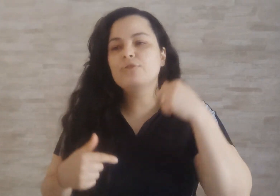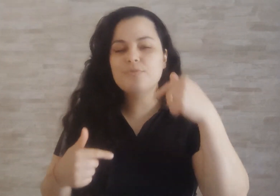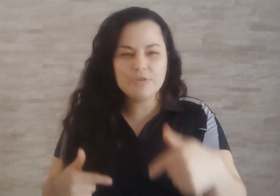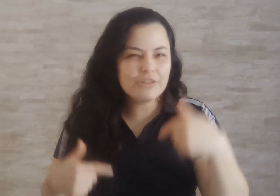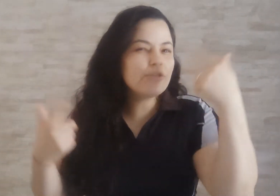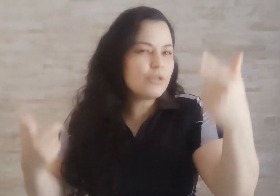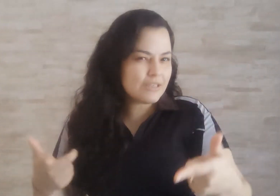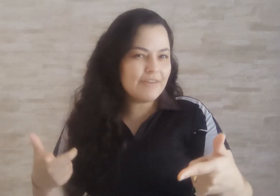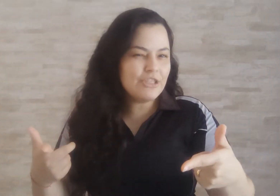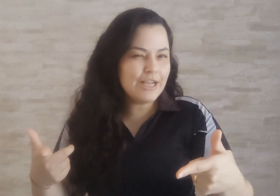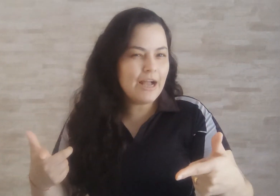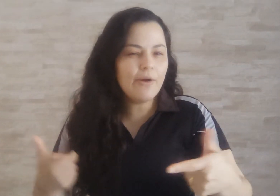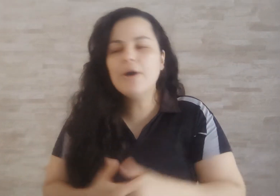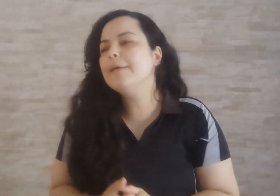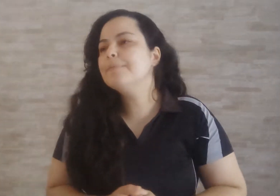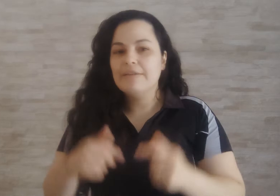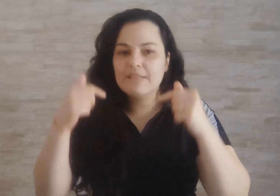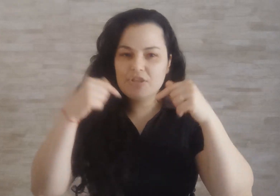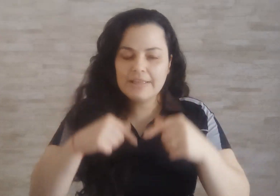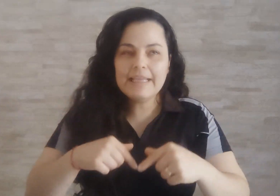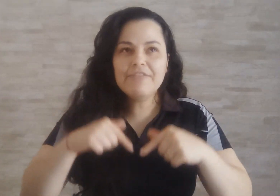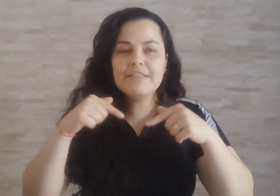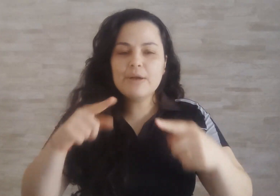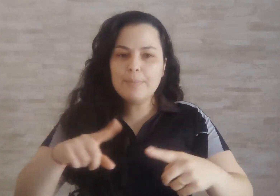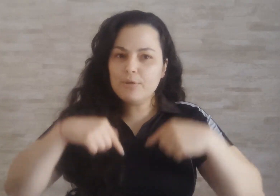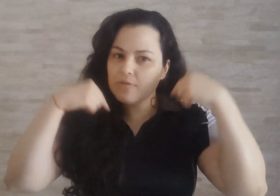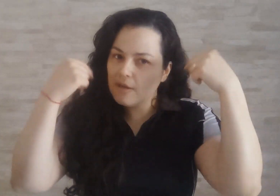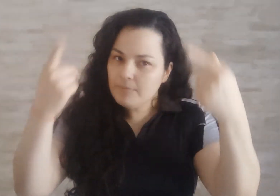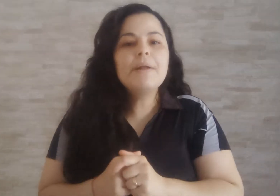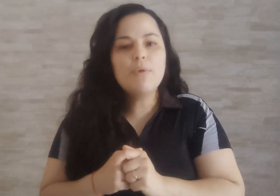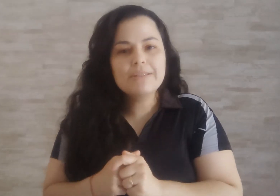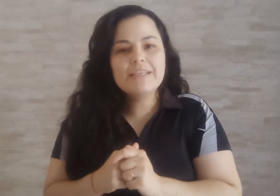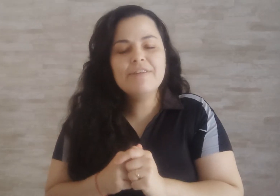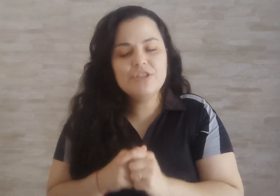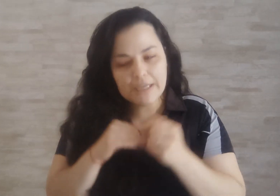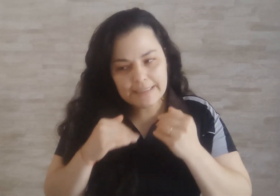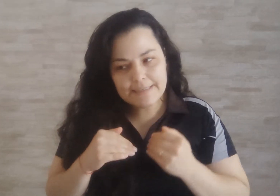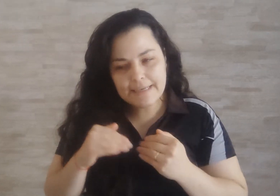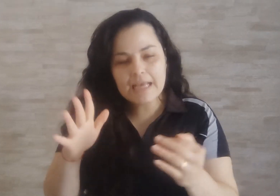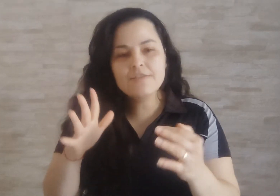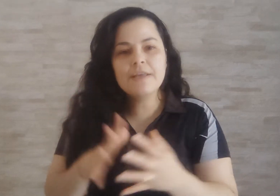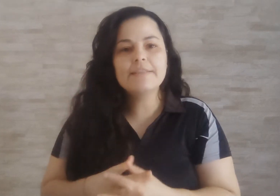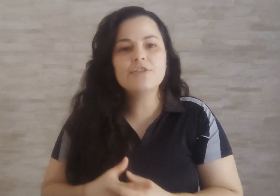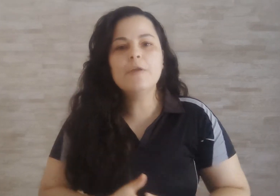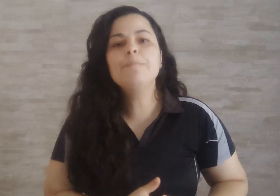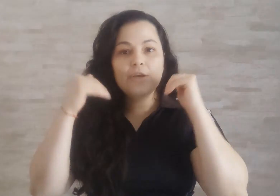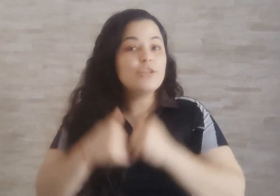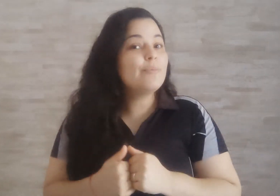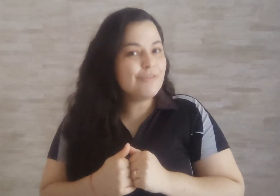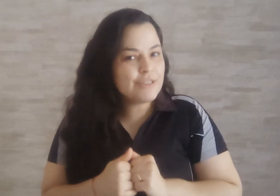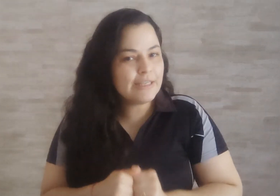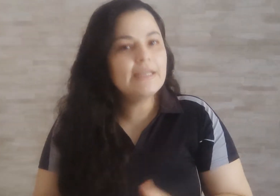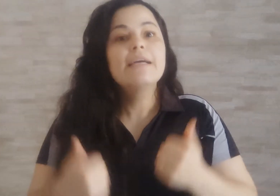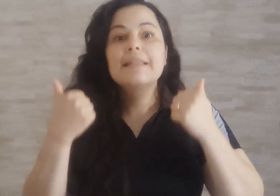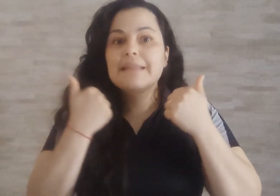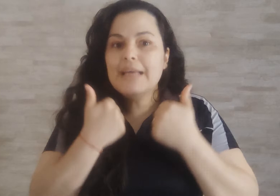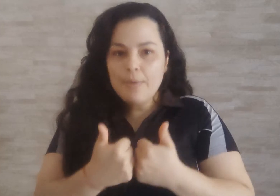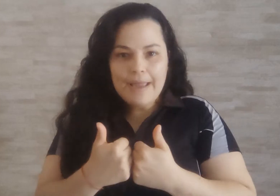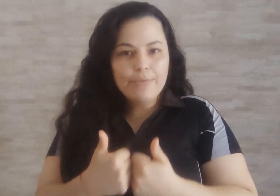de 2022 que vai chegar agora? Porque você já tem que fazer com a produção pra o ano que vem, já iniciar as vendas, né? Eu digo pra você, não é.